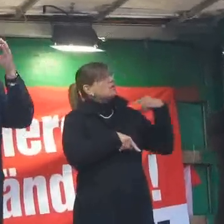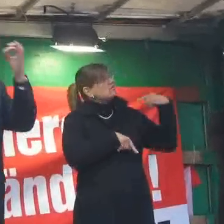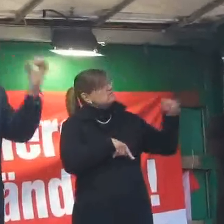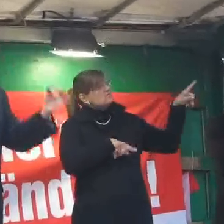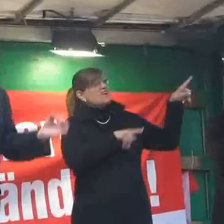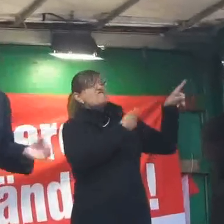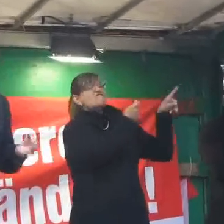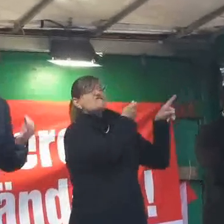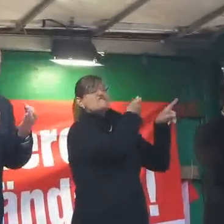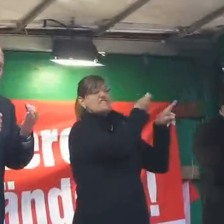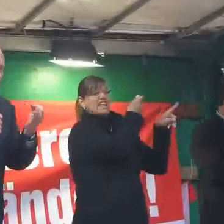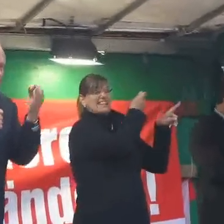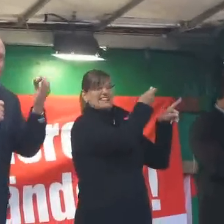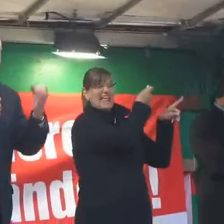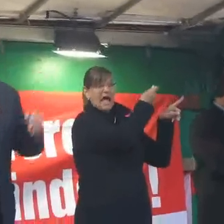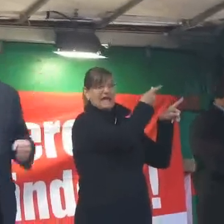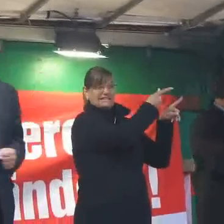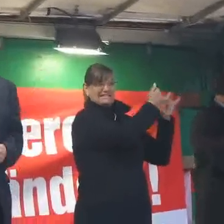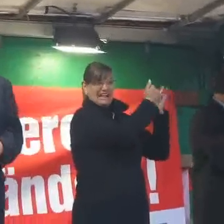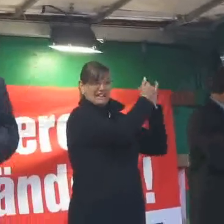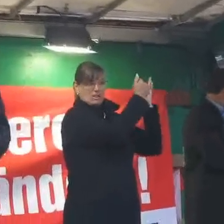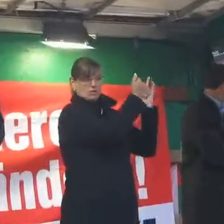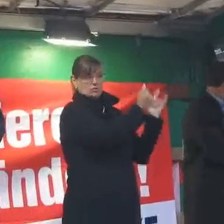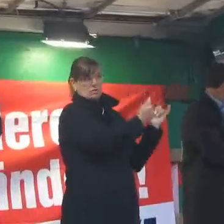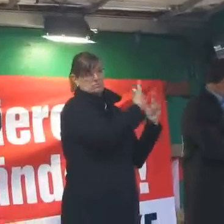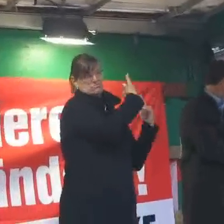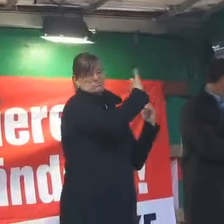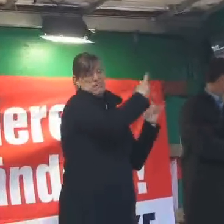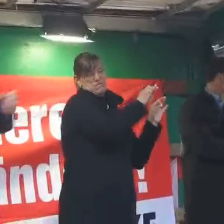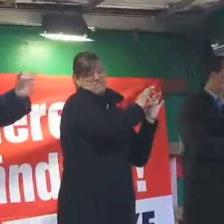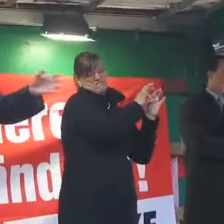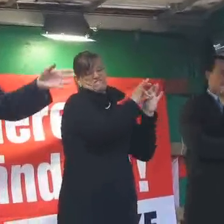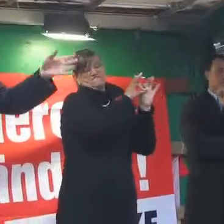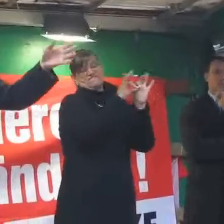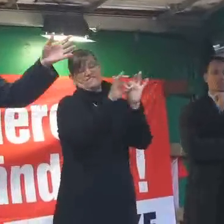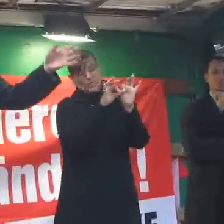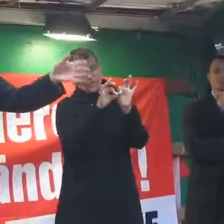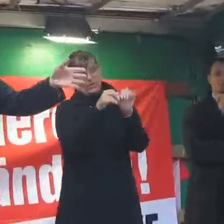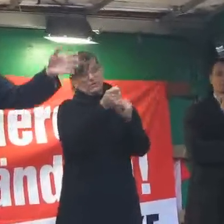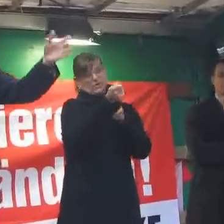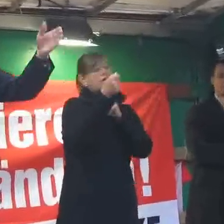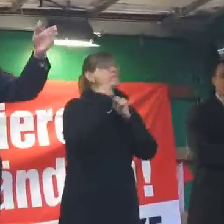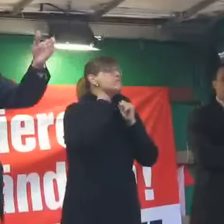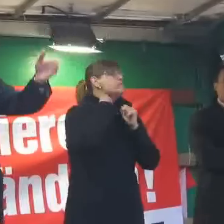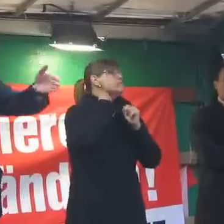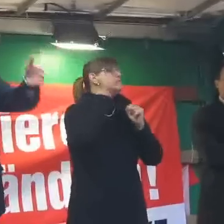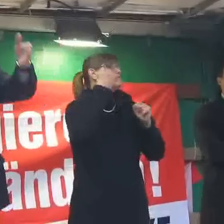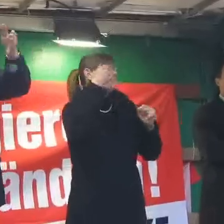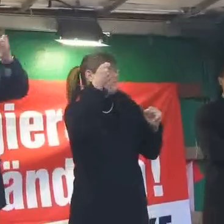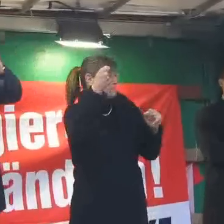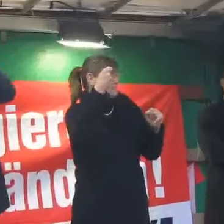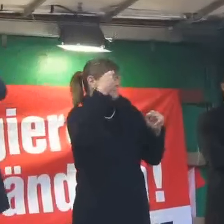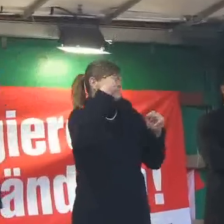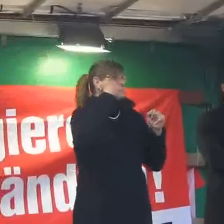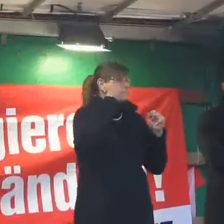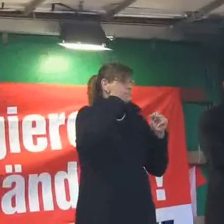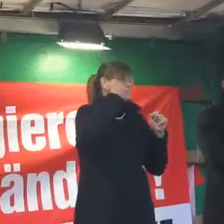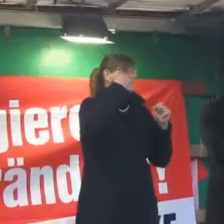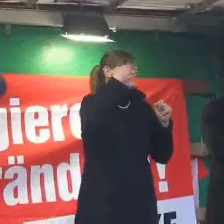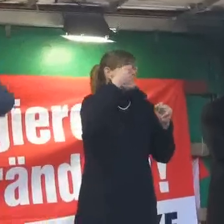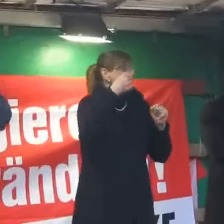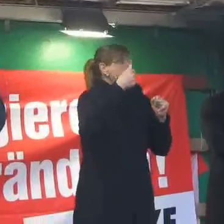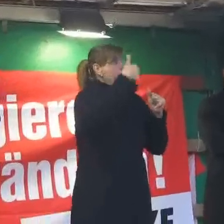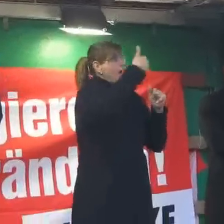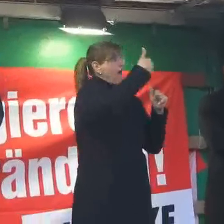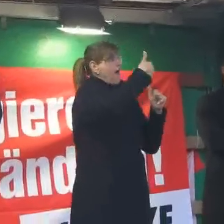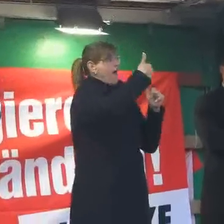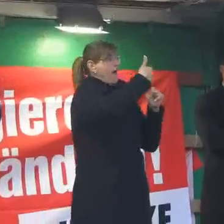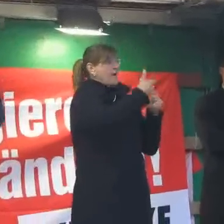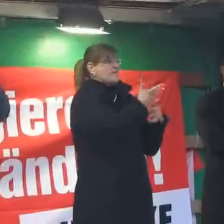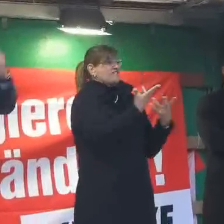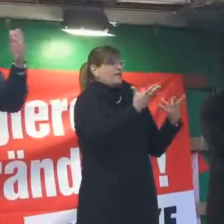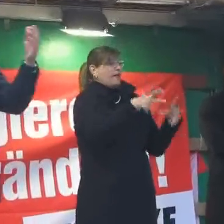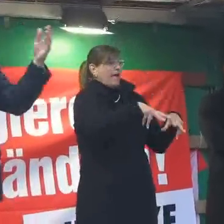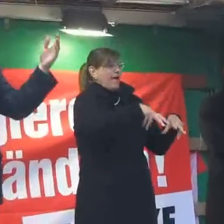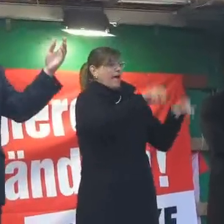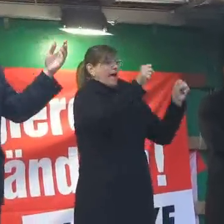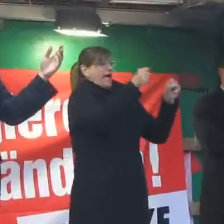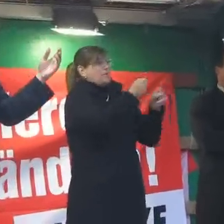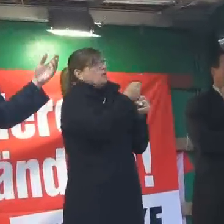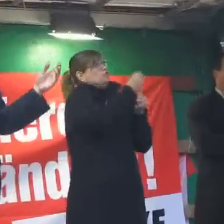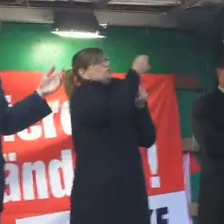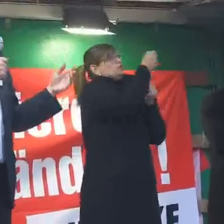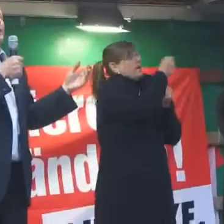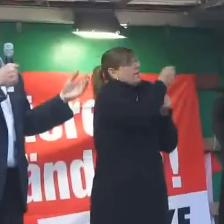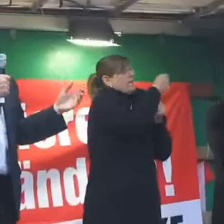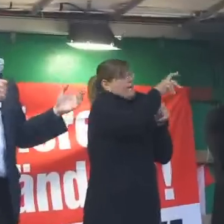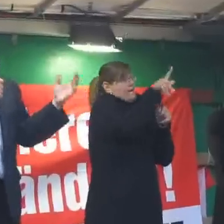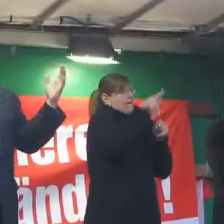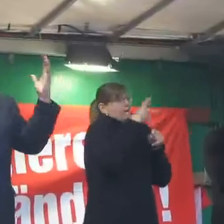am Nasenring durch die Manege geführt. Sie taumeln von einem Rettungsschirm zum anderen. Sie haben das doch alle